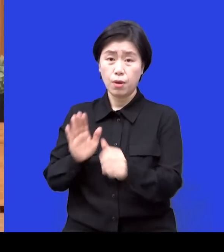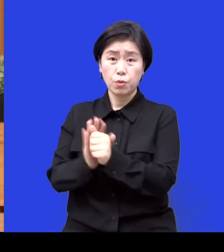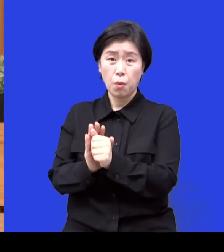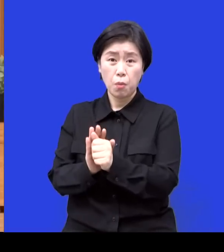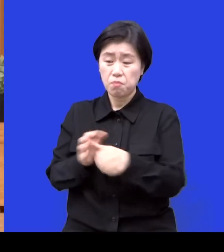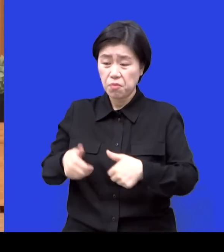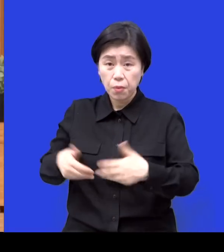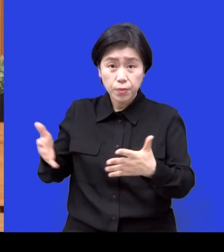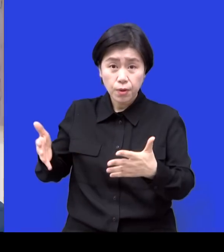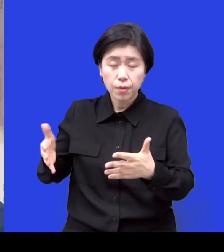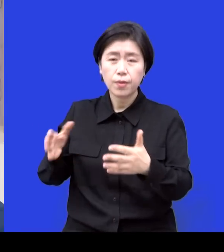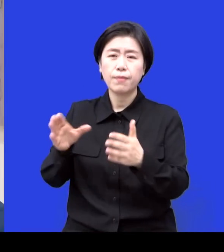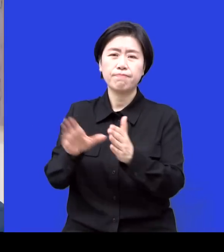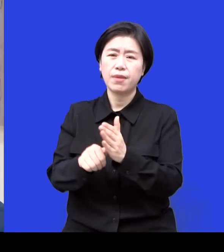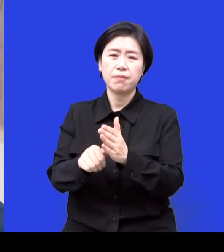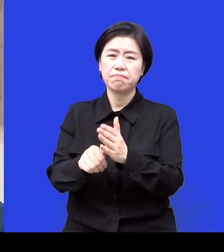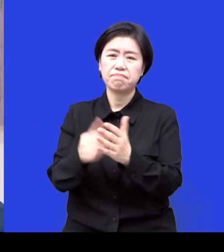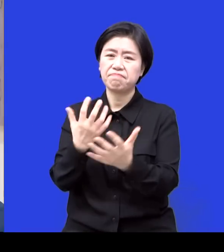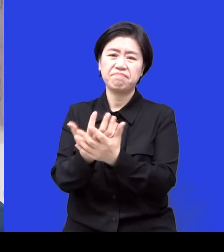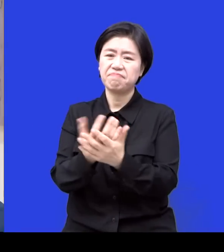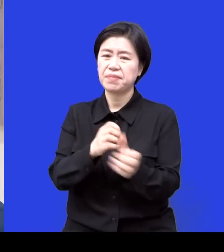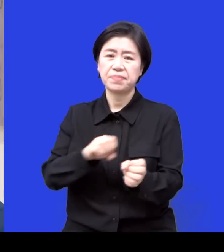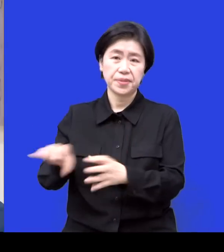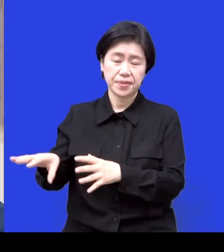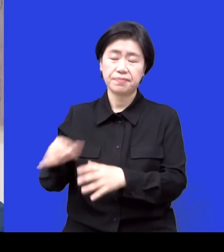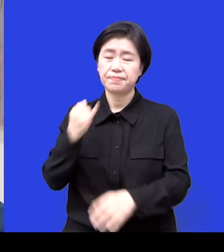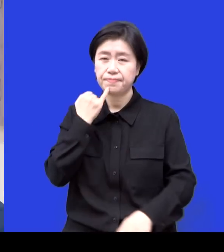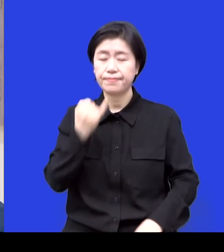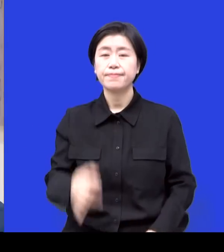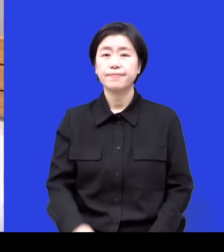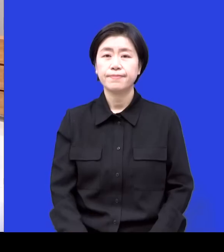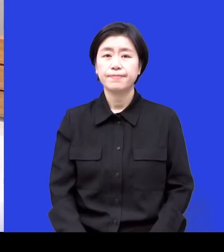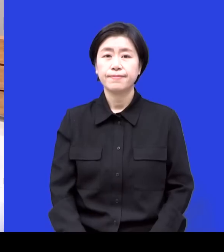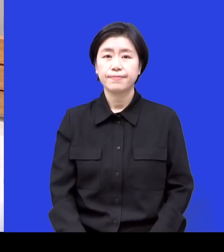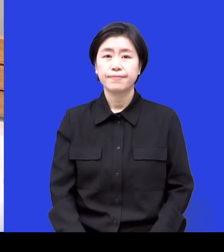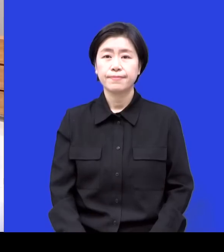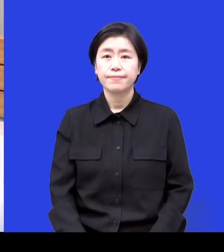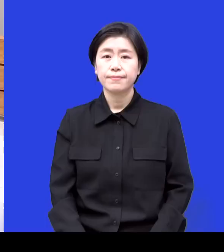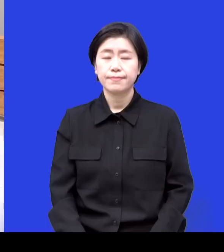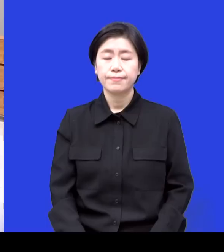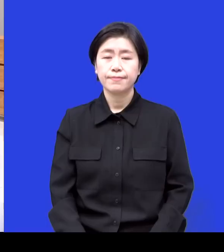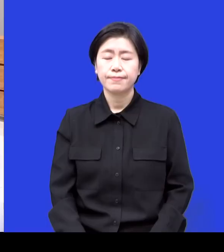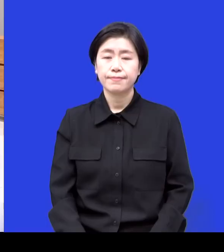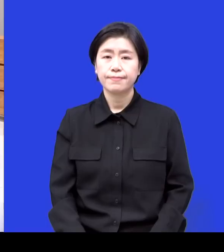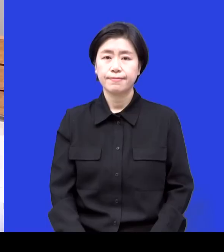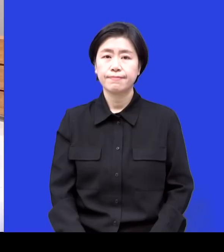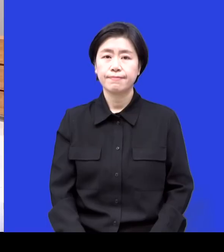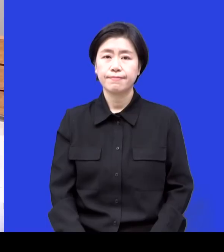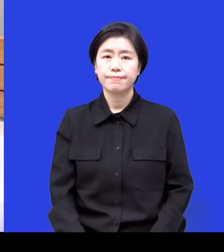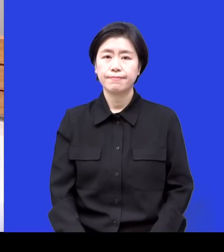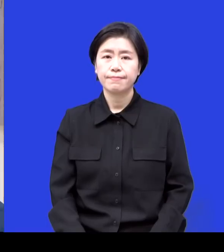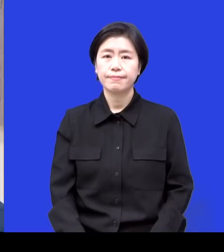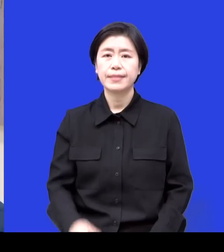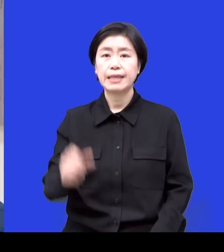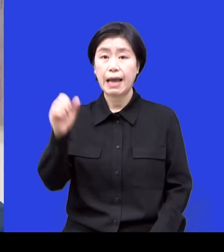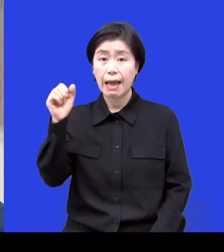자립하기 위한 청년들은 거기서 나라에서 지원해주는 서류를 지참해야 네. 그거에서 이제 하면은 아 여기는 저기구나